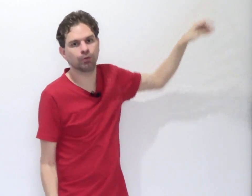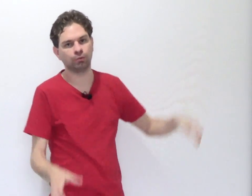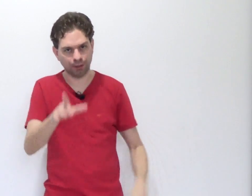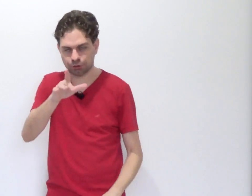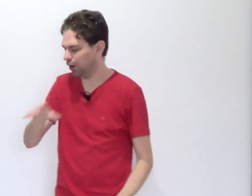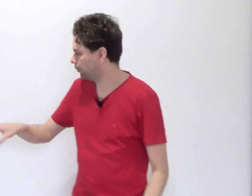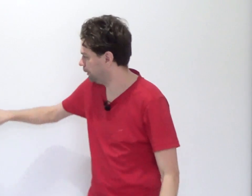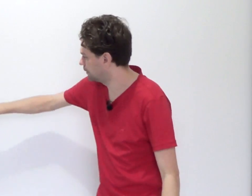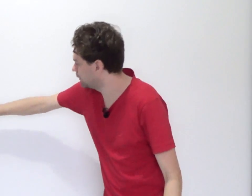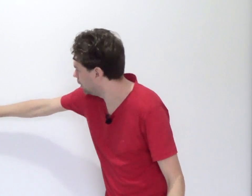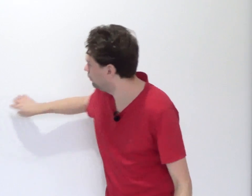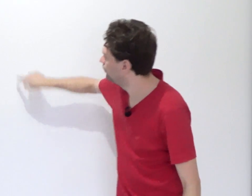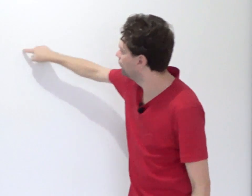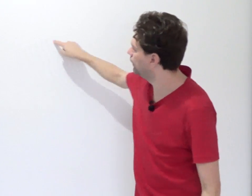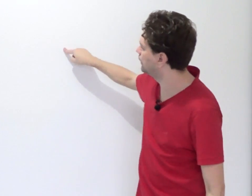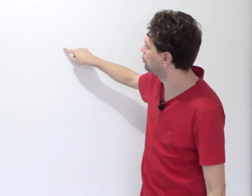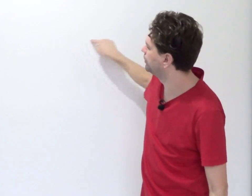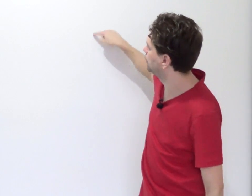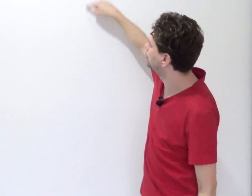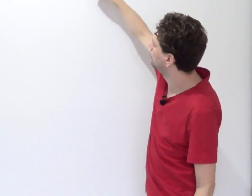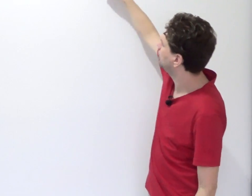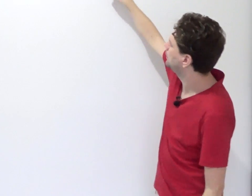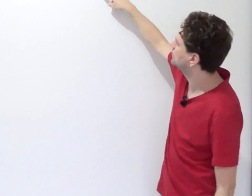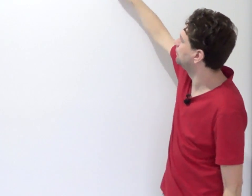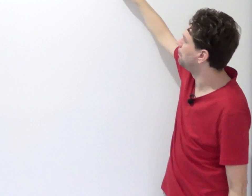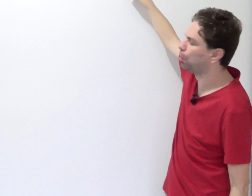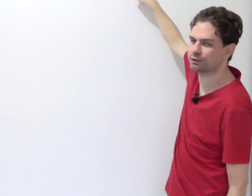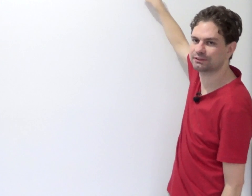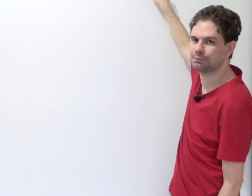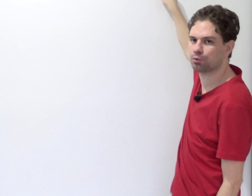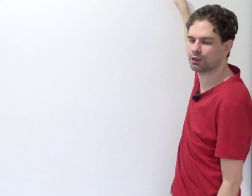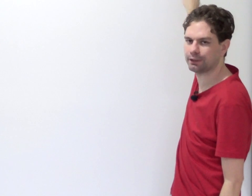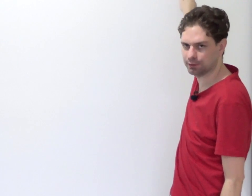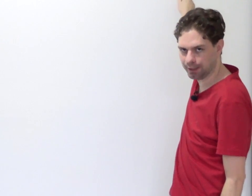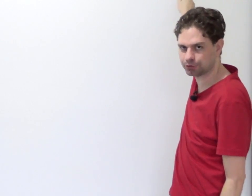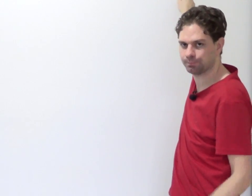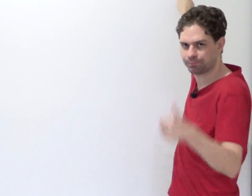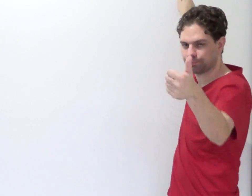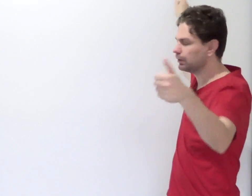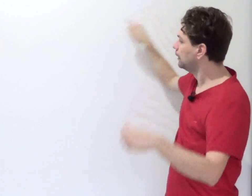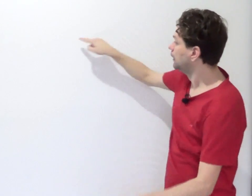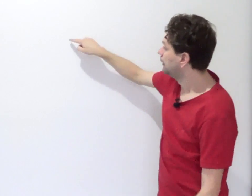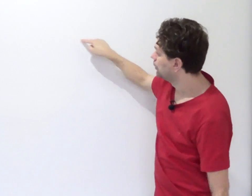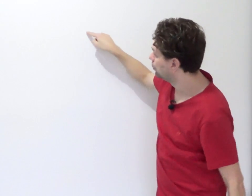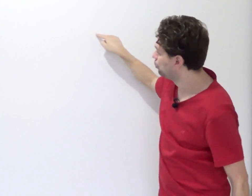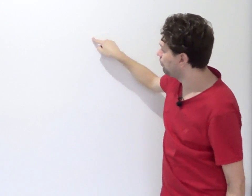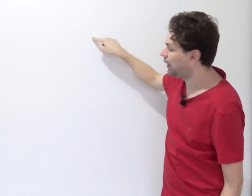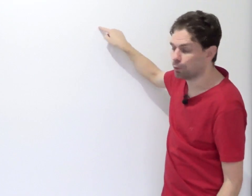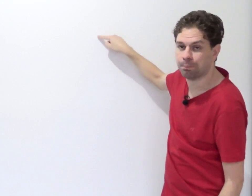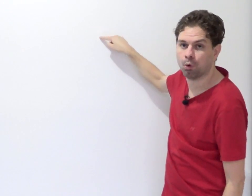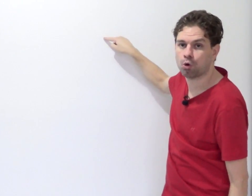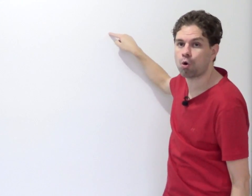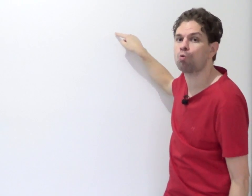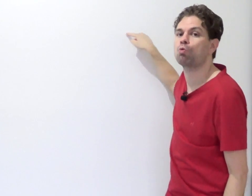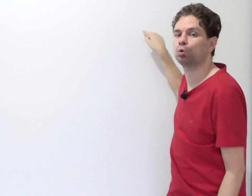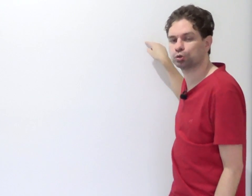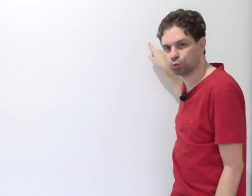Então, olha só, conexão intersubjetiva, em cima, por simultaneidade. No meio, por concurso.